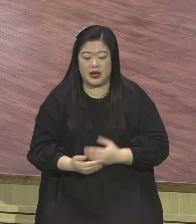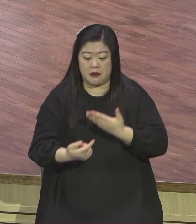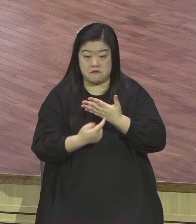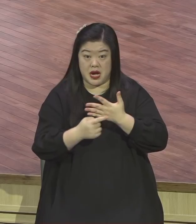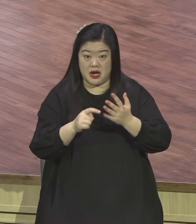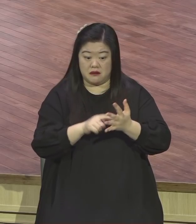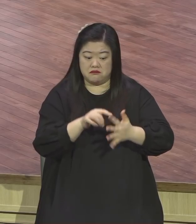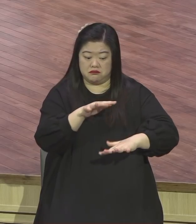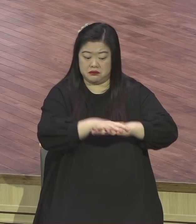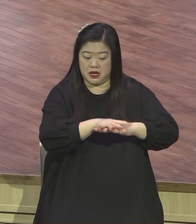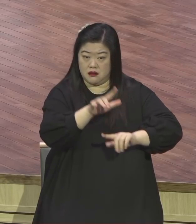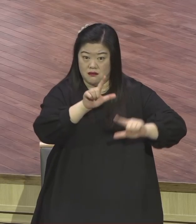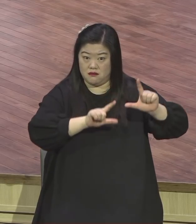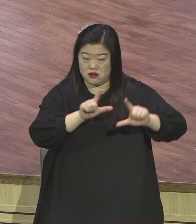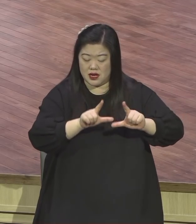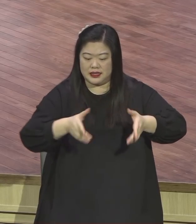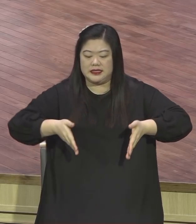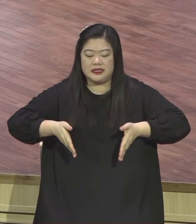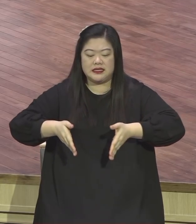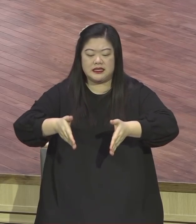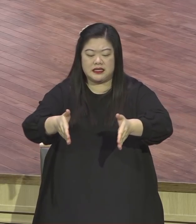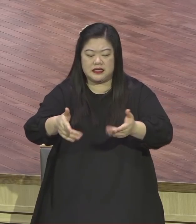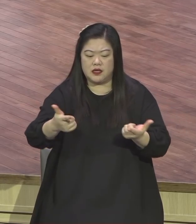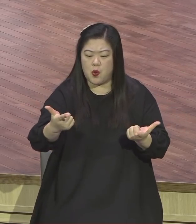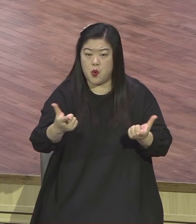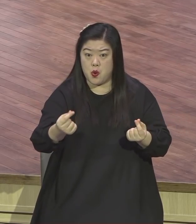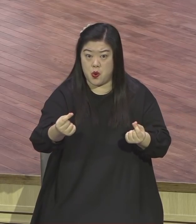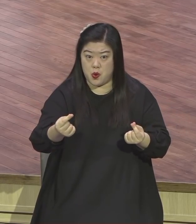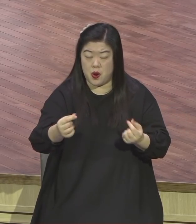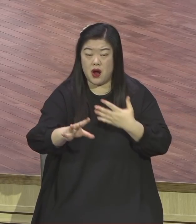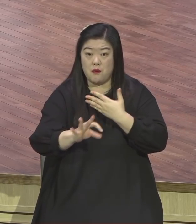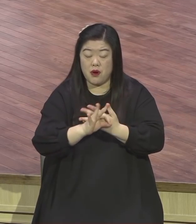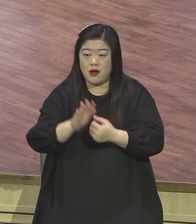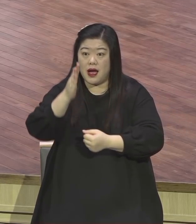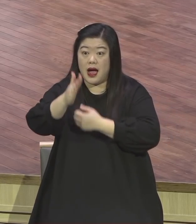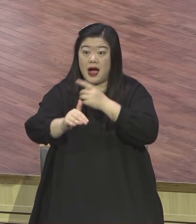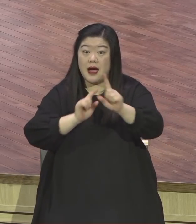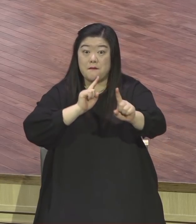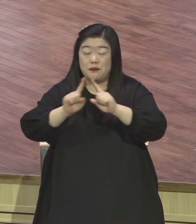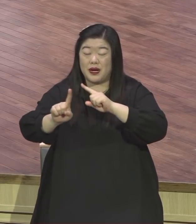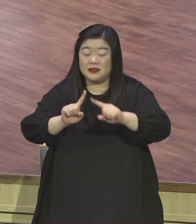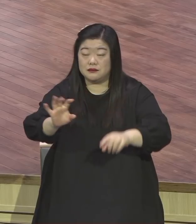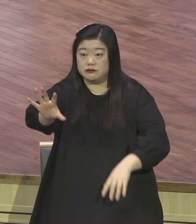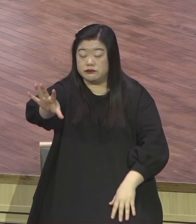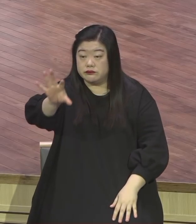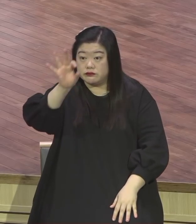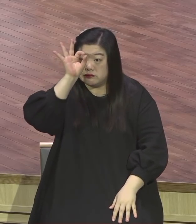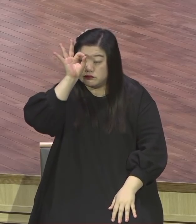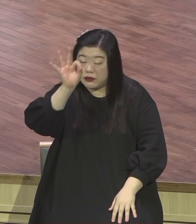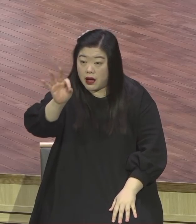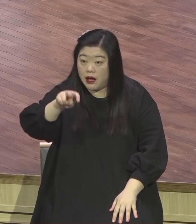말씀을 들어도 아무것도 깨닫지를 못하는 굳은 상태